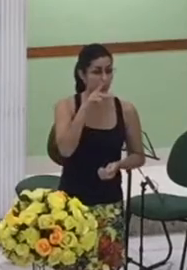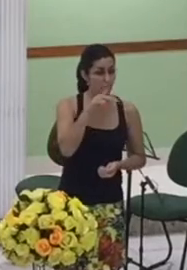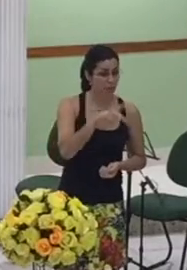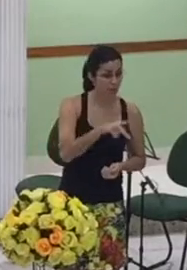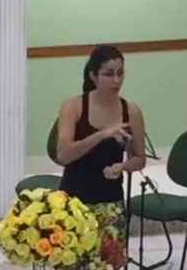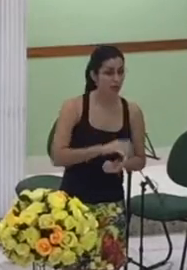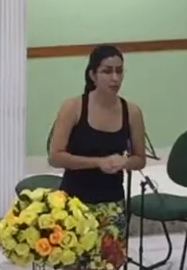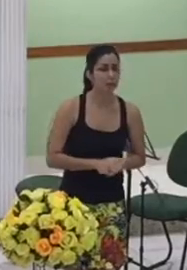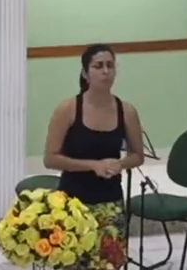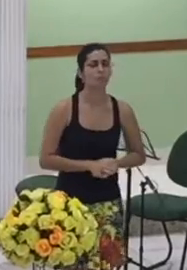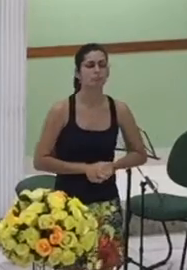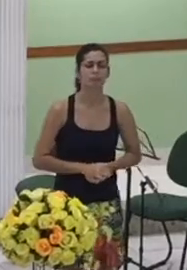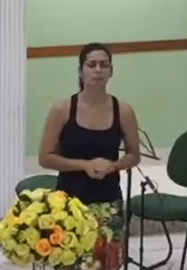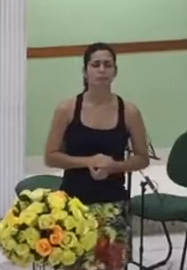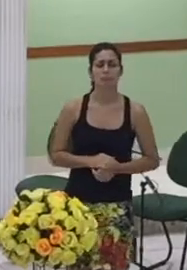Davi e